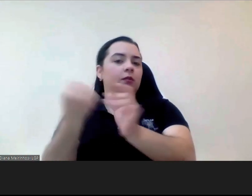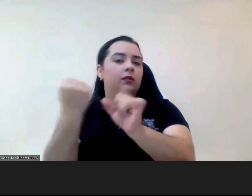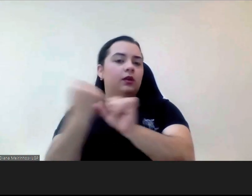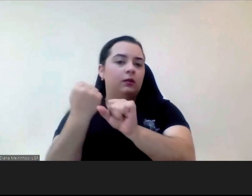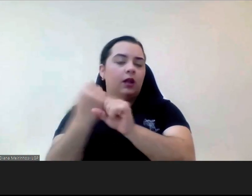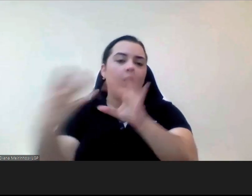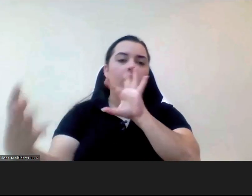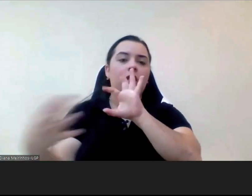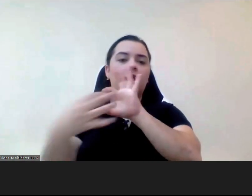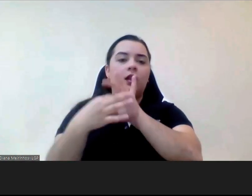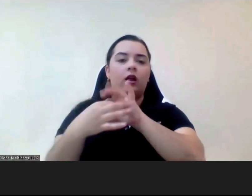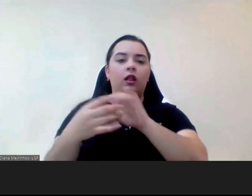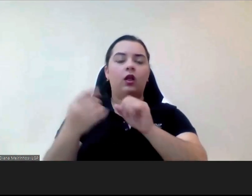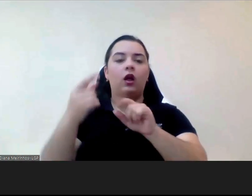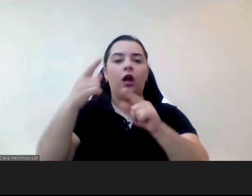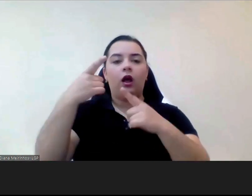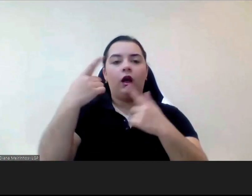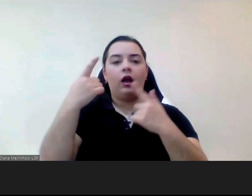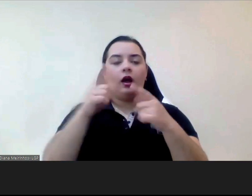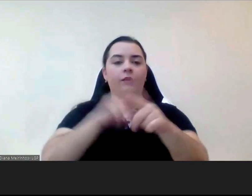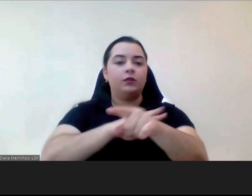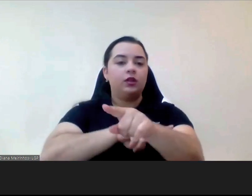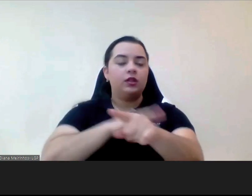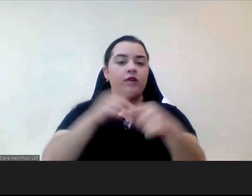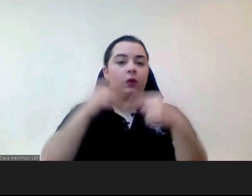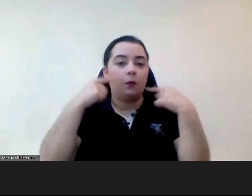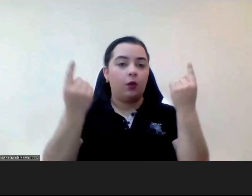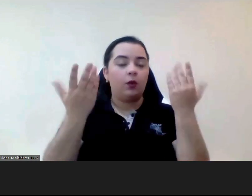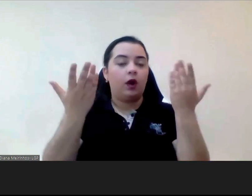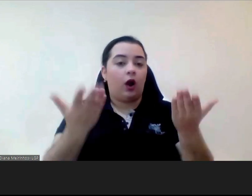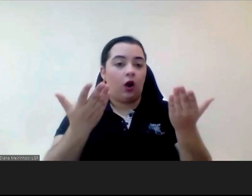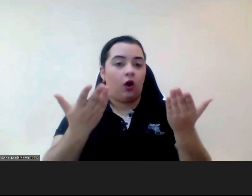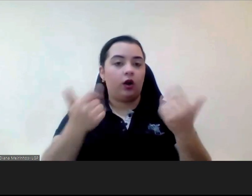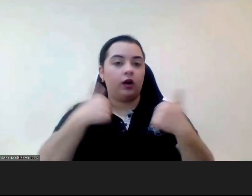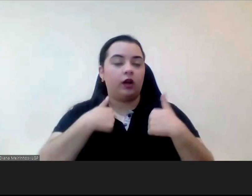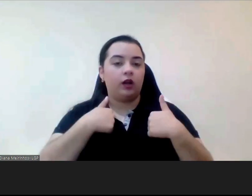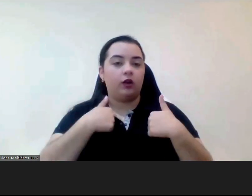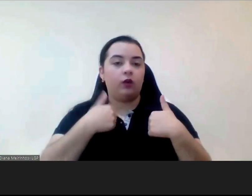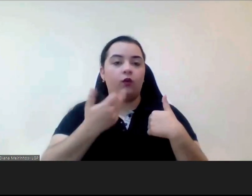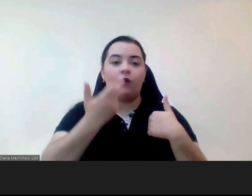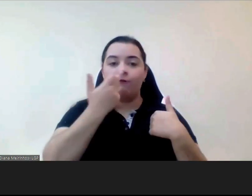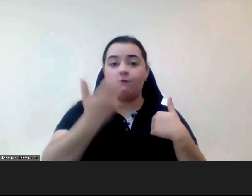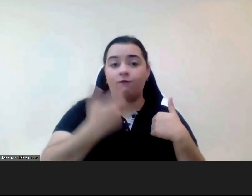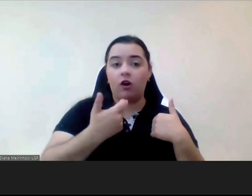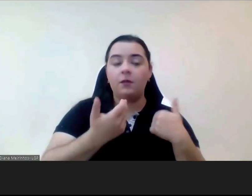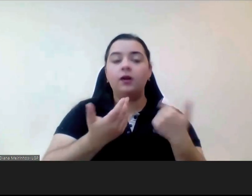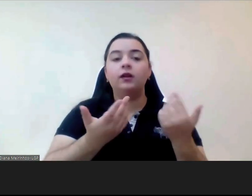orgulho e muita honra no Instituto Apoio à Criança Há aqui há aqui um link uma